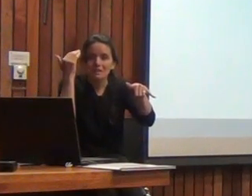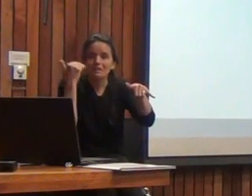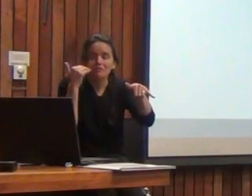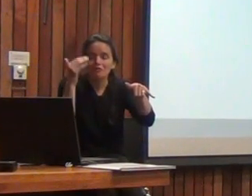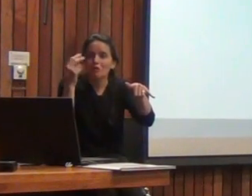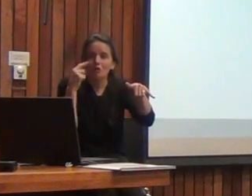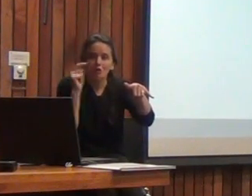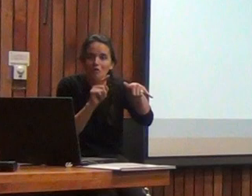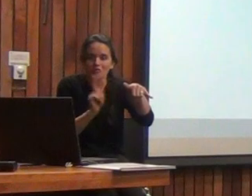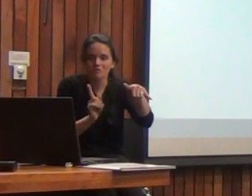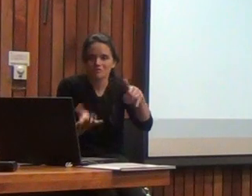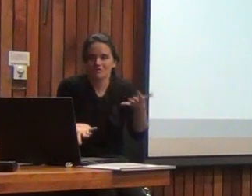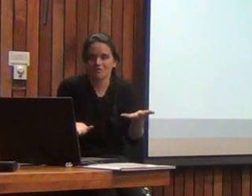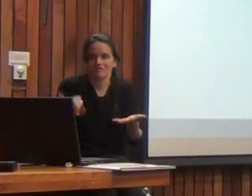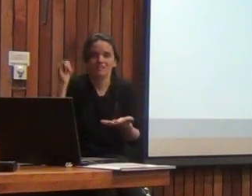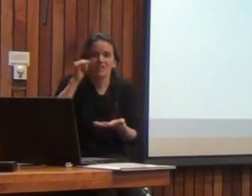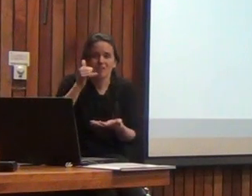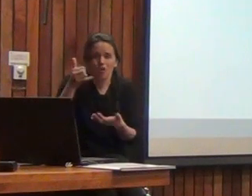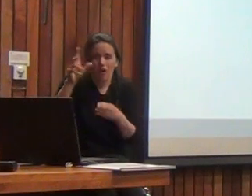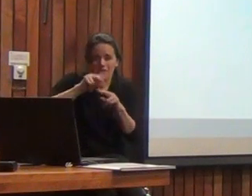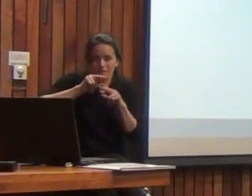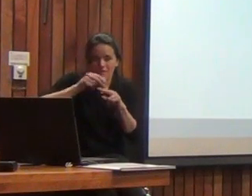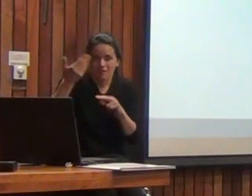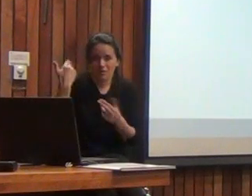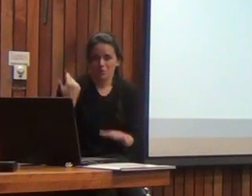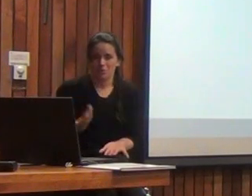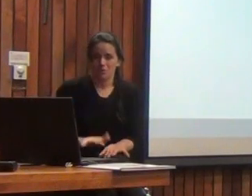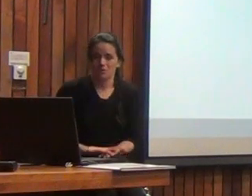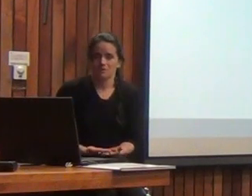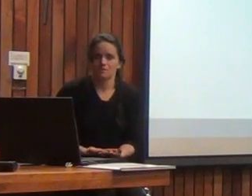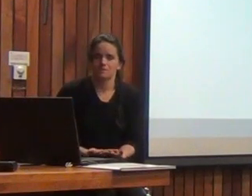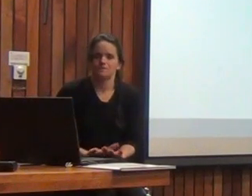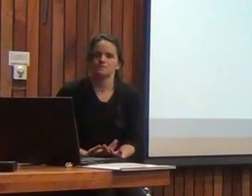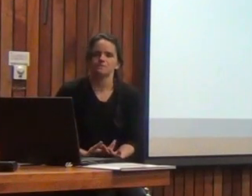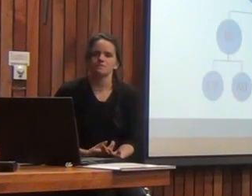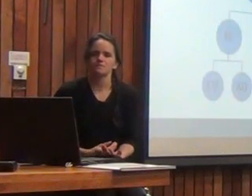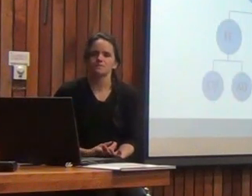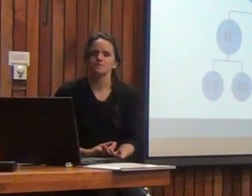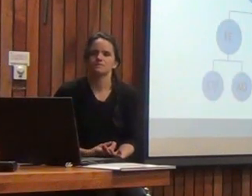simplemente, ¿no? Es un ítem, la verdad, que bastante viejito, ¿no?